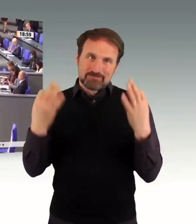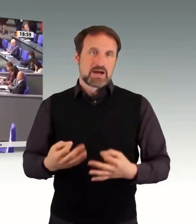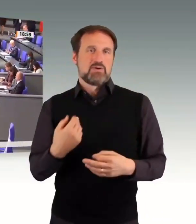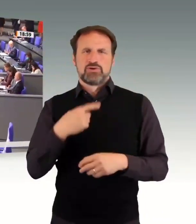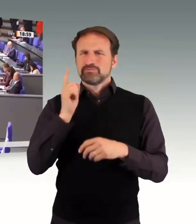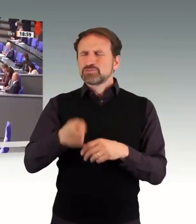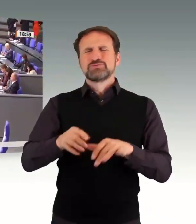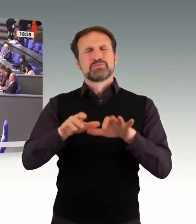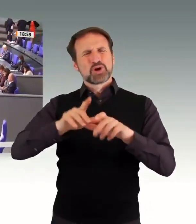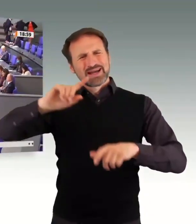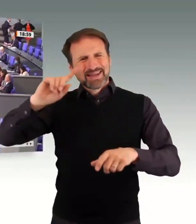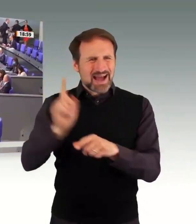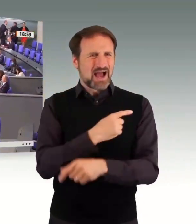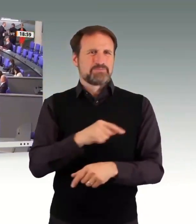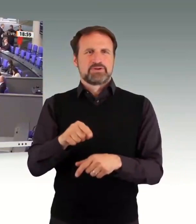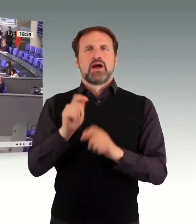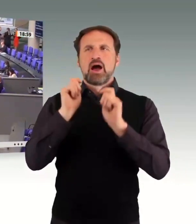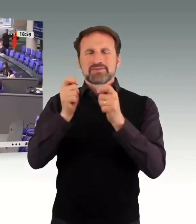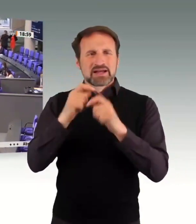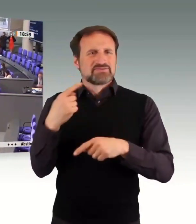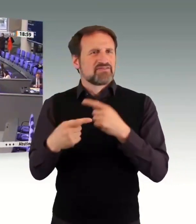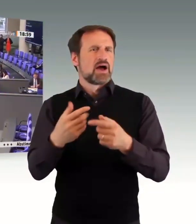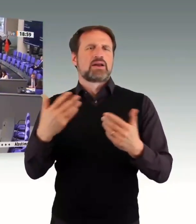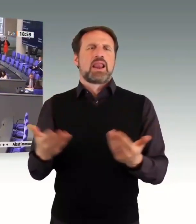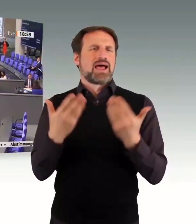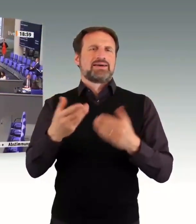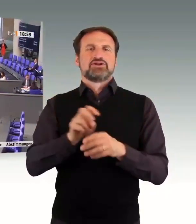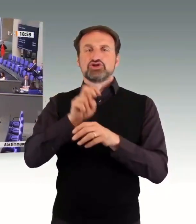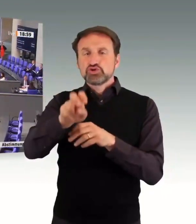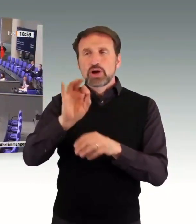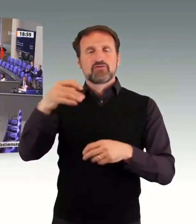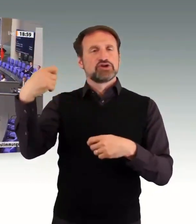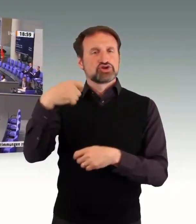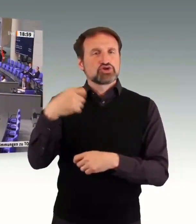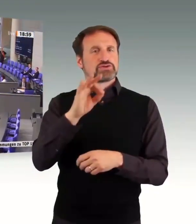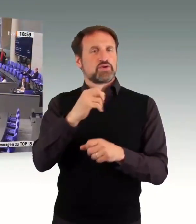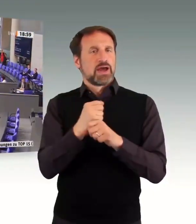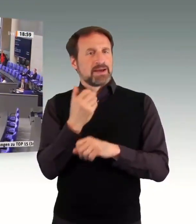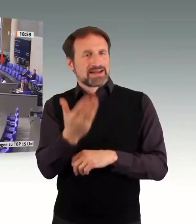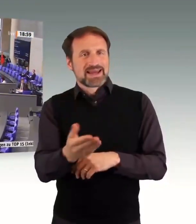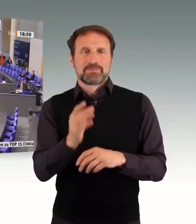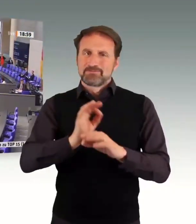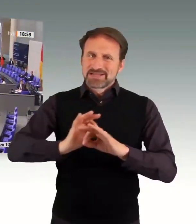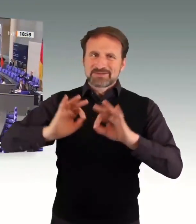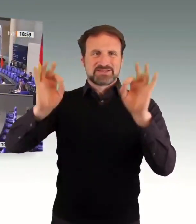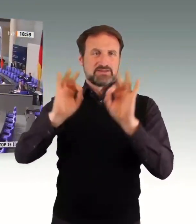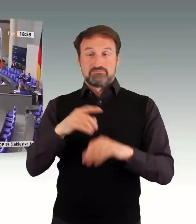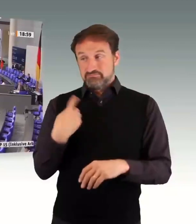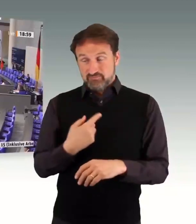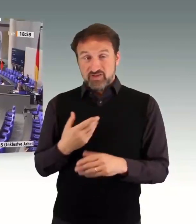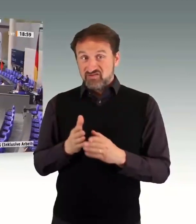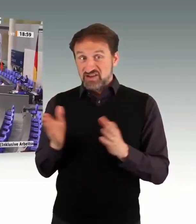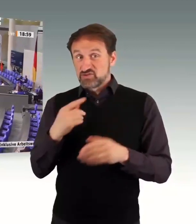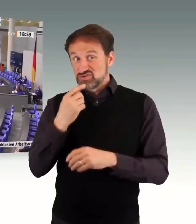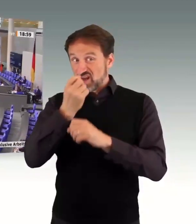Frau Präsidentin! Liebe Kolleginnen und Kollegen! Herr Sprenger, ich freue mich zunächst darüber, dass Sie auch für die AfD-Fraktion wenigstens in der